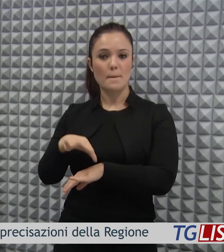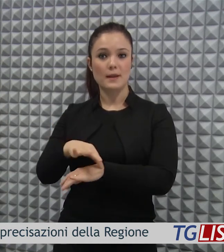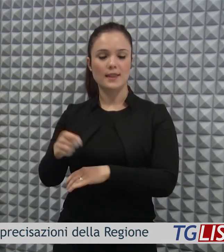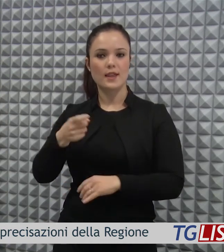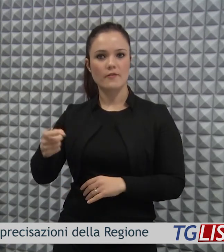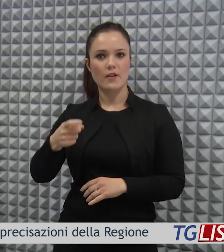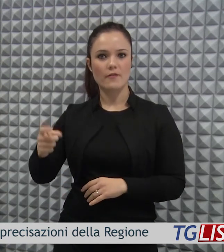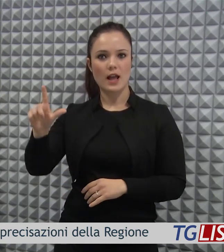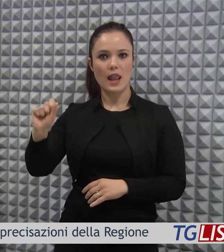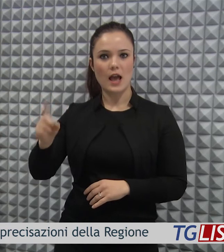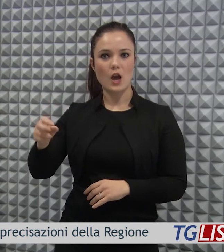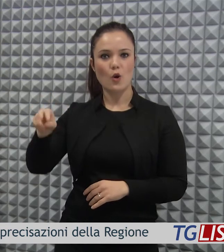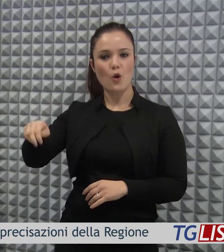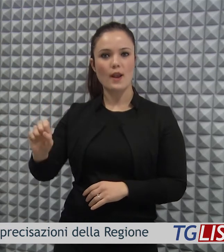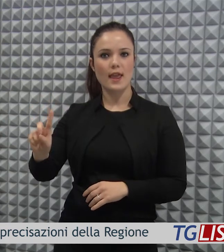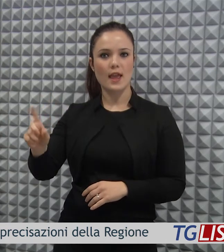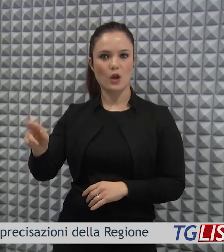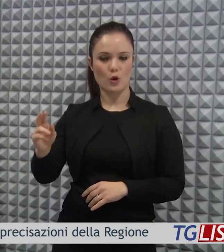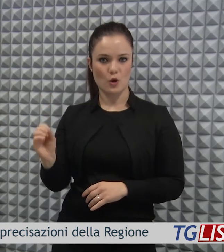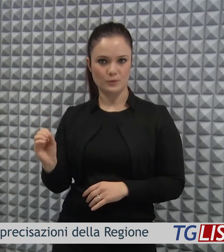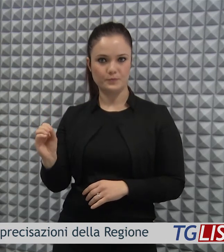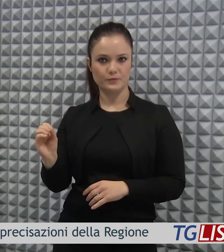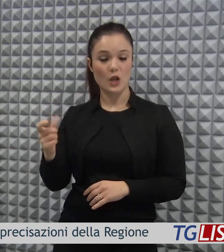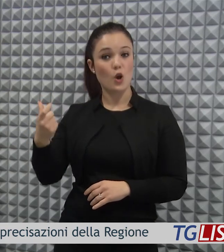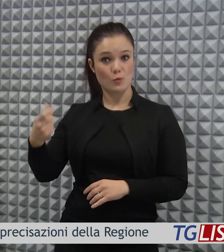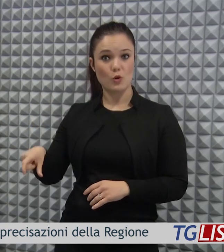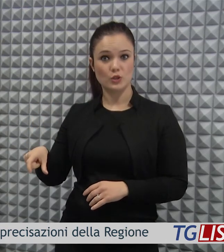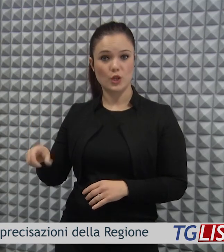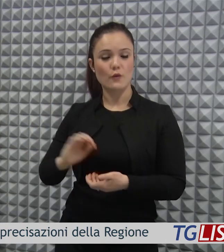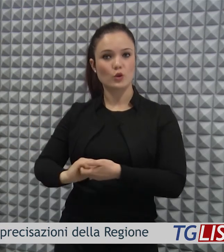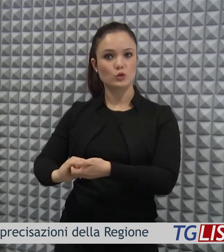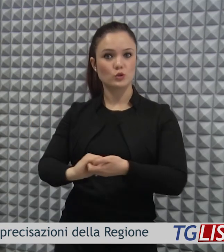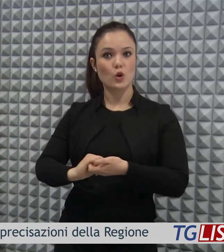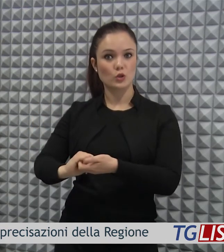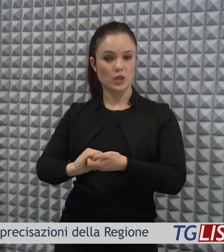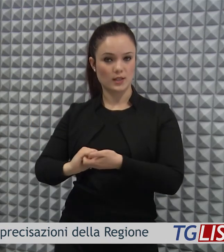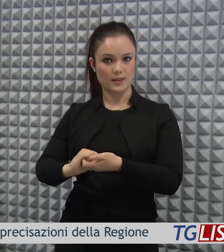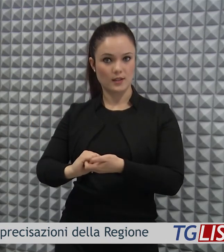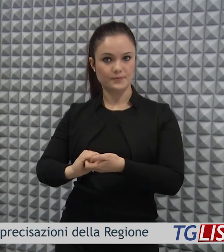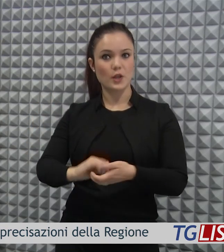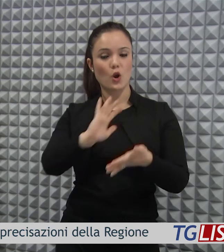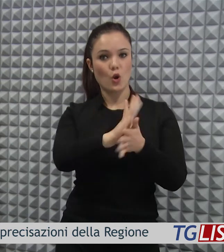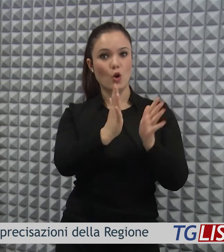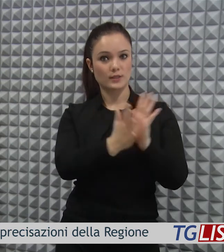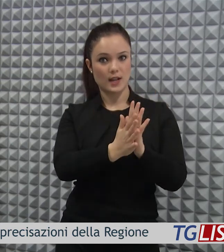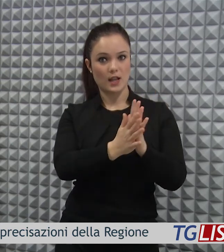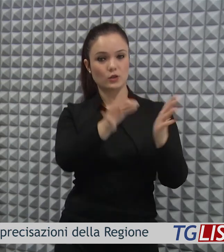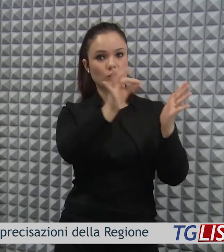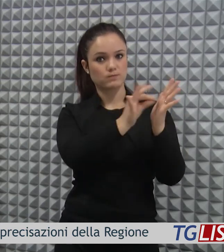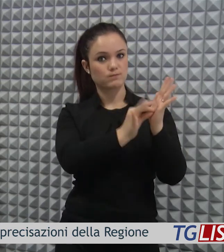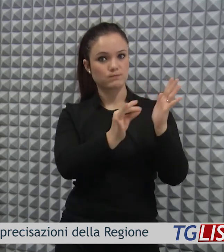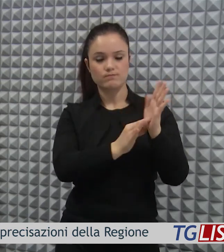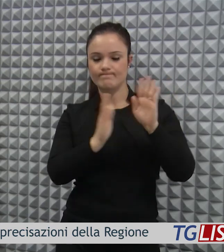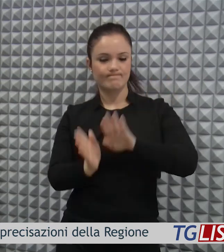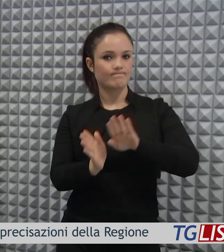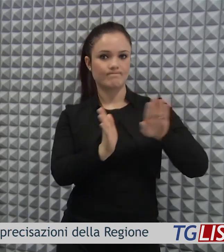Unico per Acuti di Lago Negro, perché quest'ultima non ha rispettato le clausole